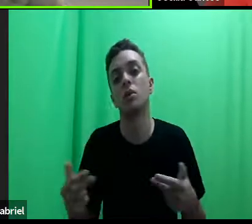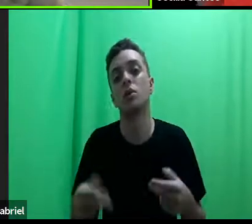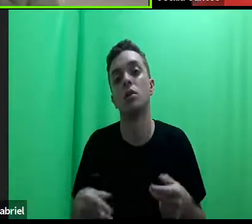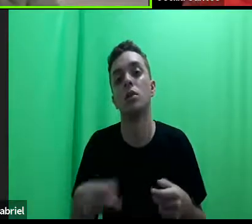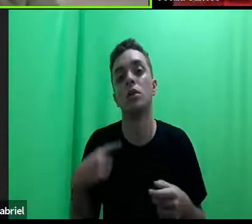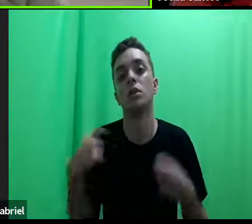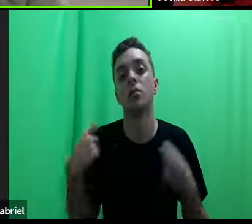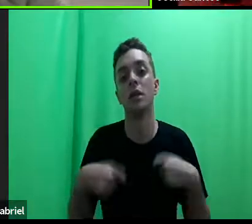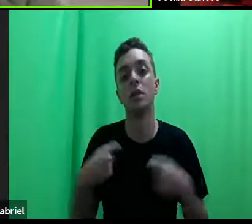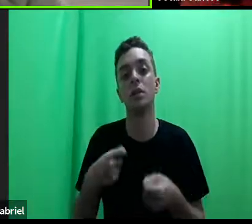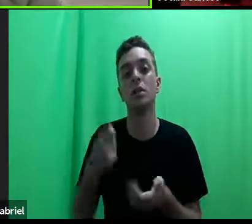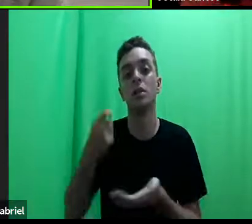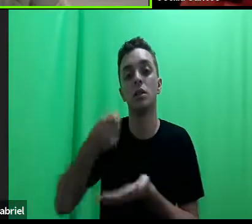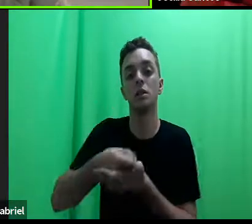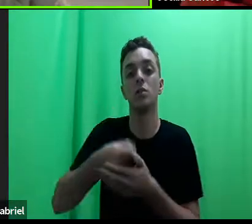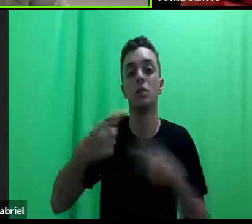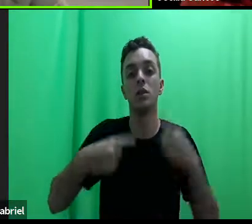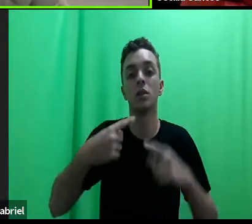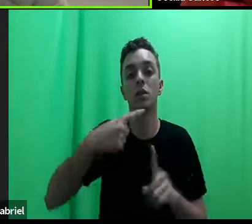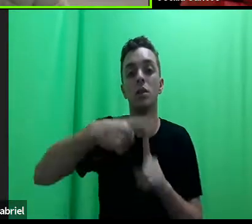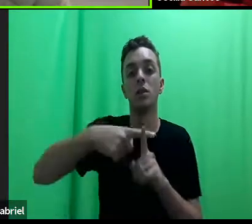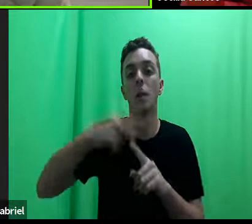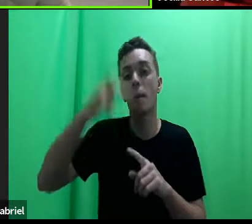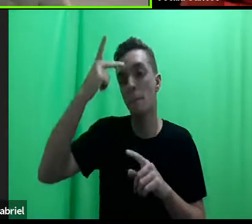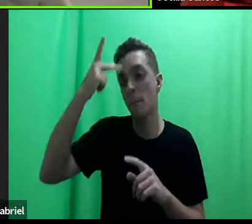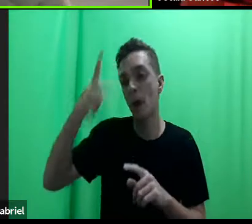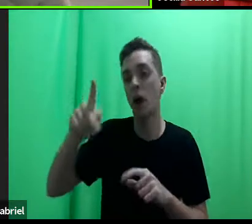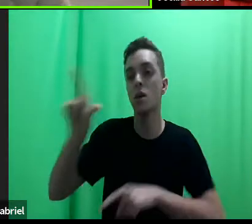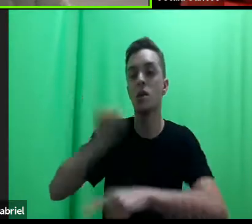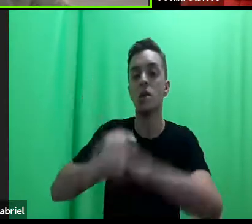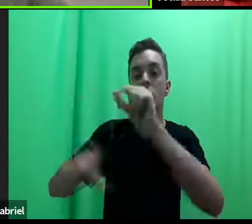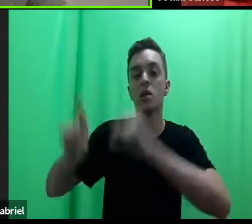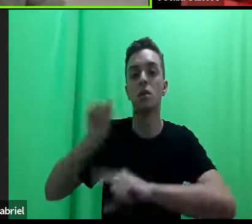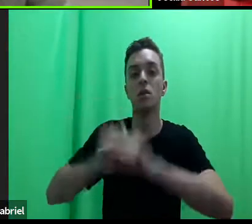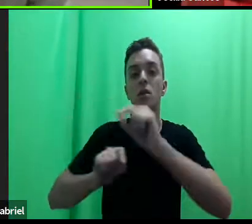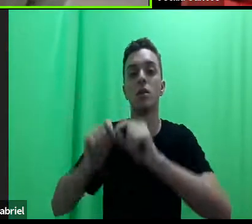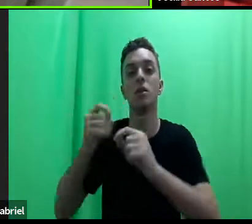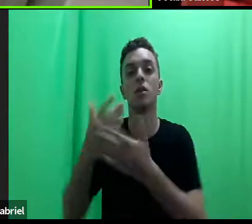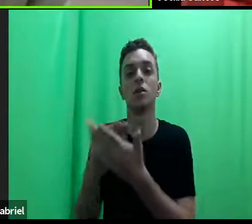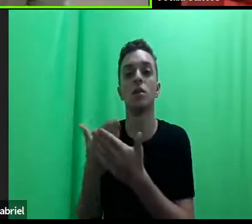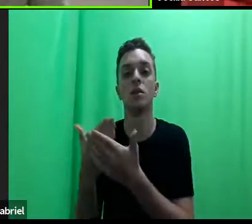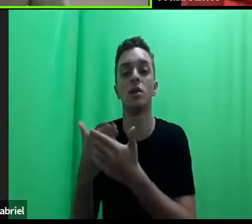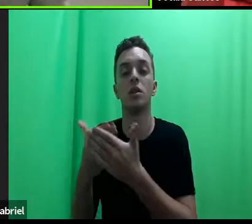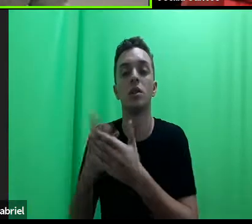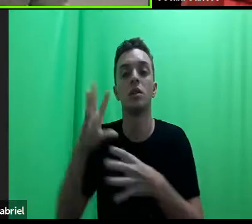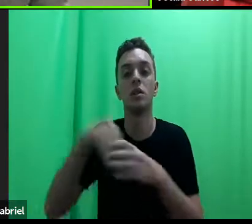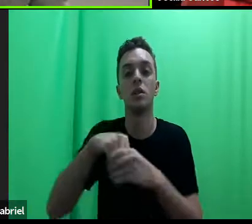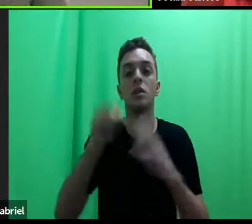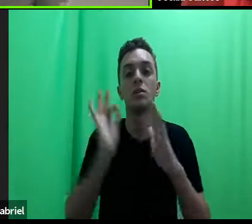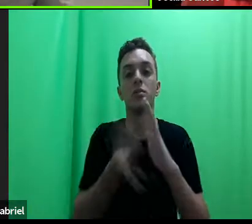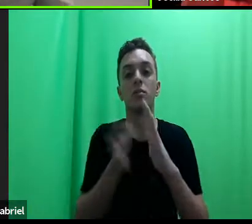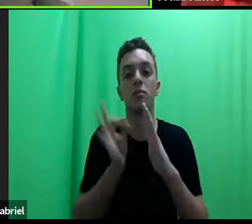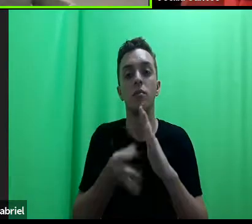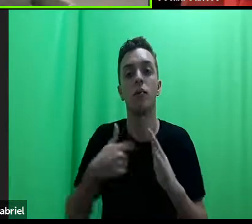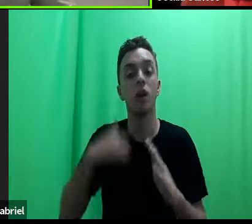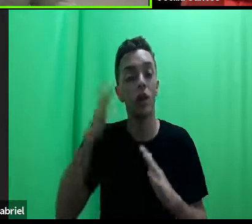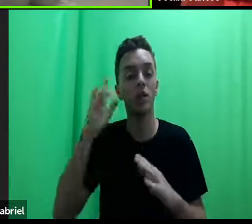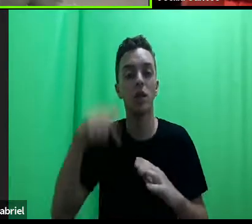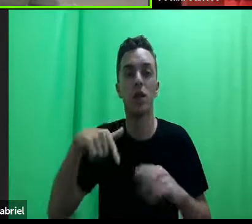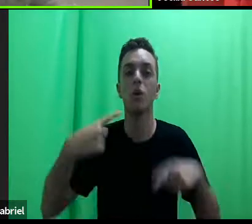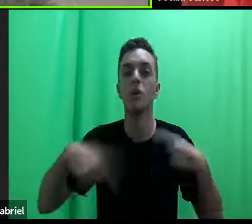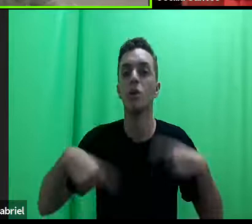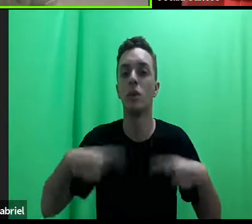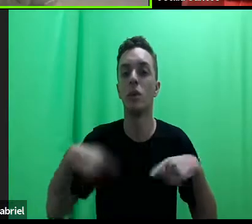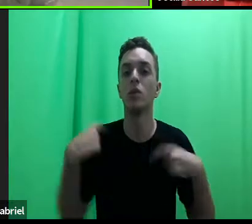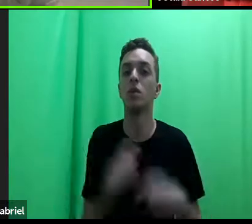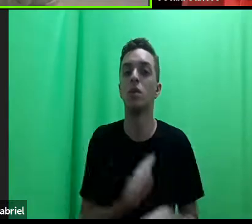consideradas políticas afirmativas para a seleção de estudantes nas clínicas. E eu acho que isso aí também dá conta de um debate que a gente tem tentado fazer